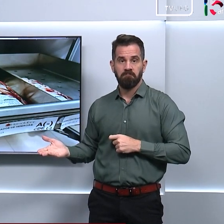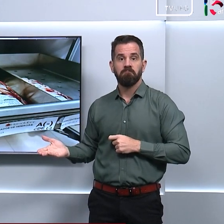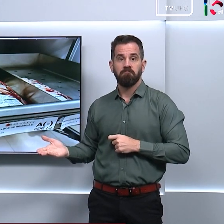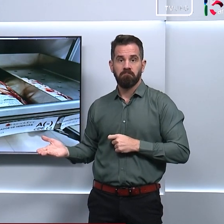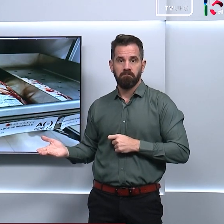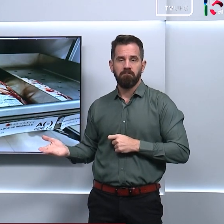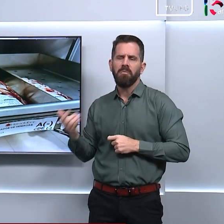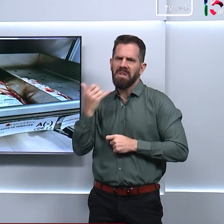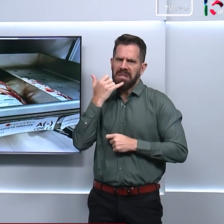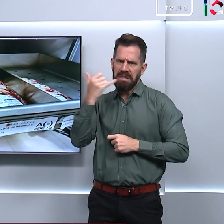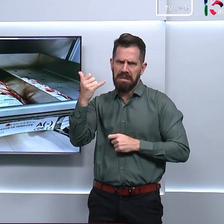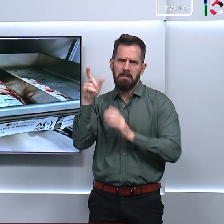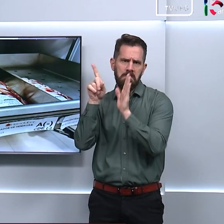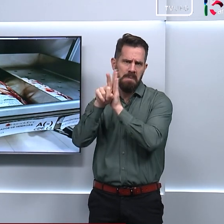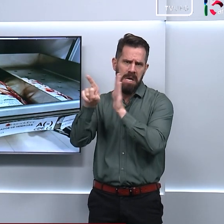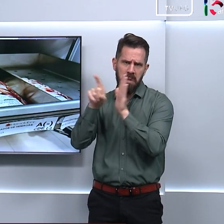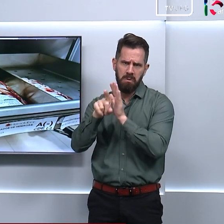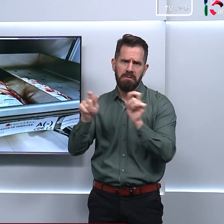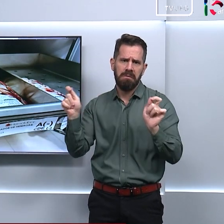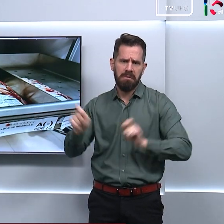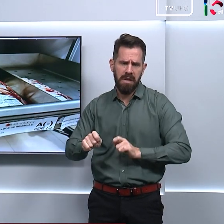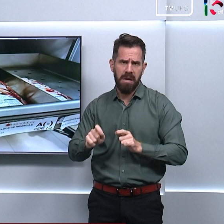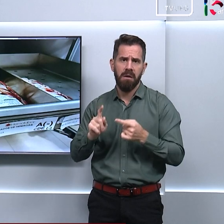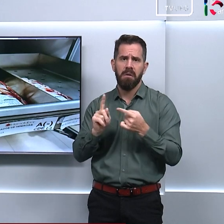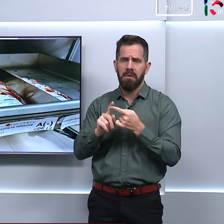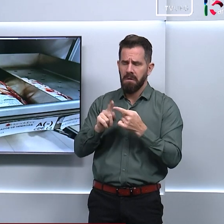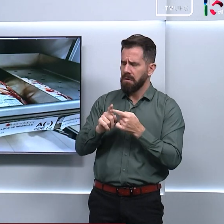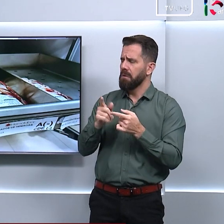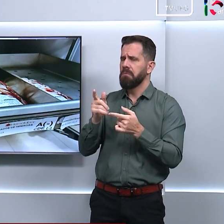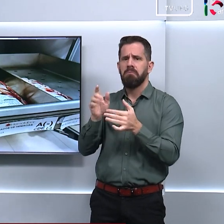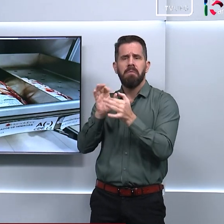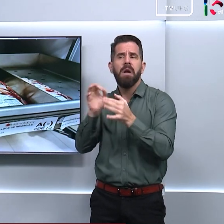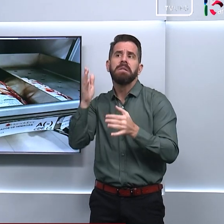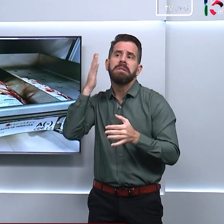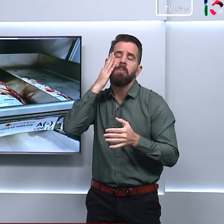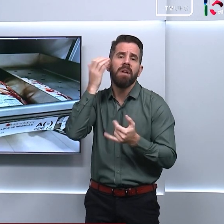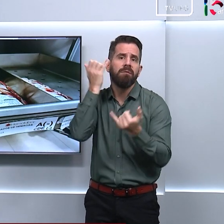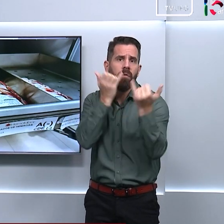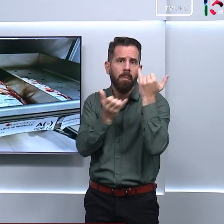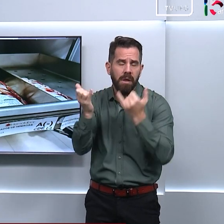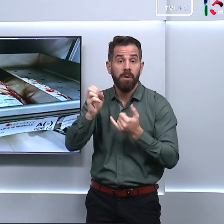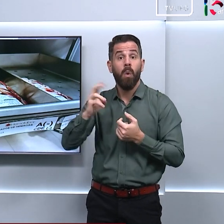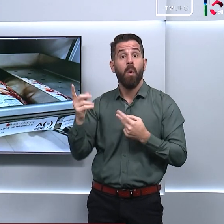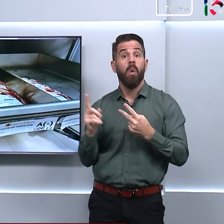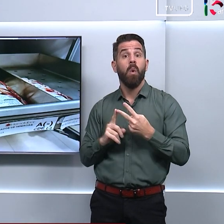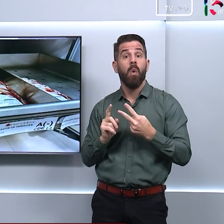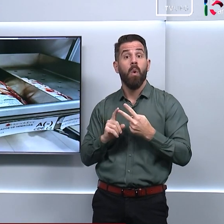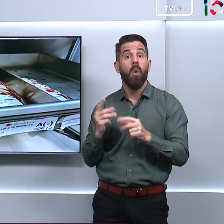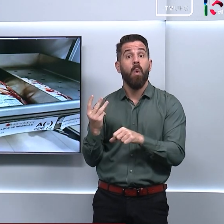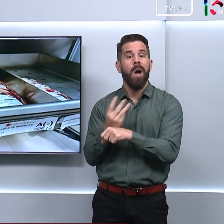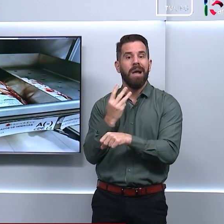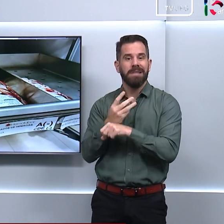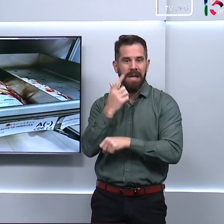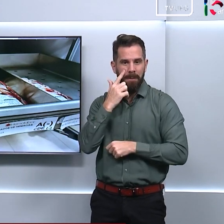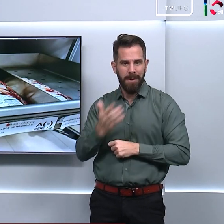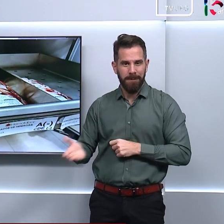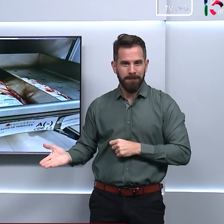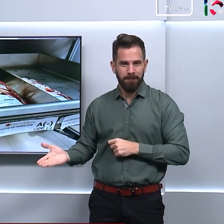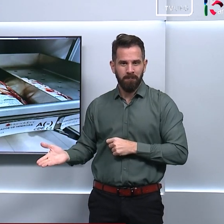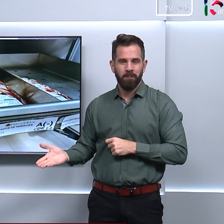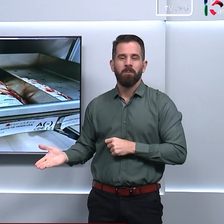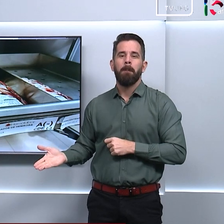360 05 600 Você pode ligar nesse número ou mandar mensagem no WhatsApp no 62 9